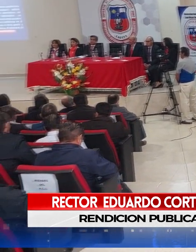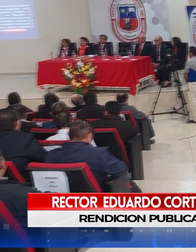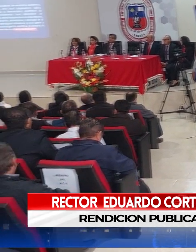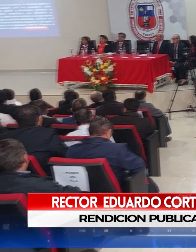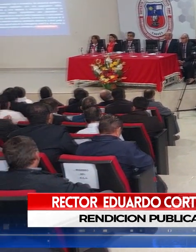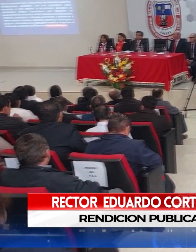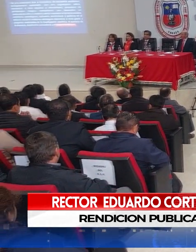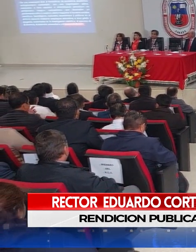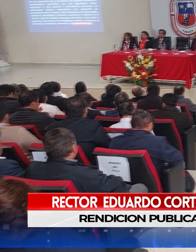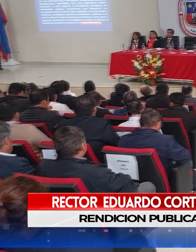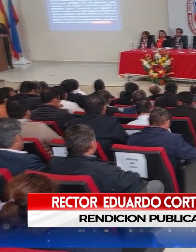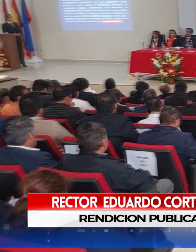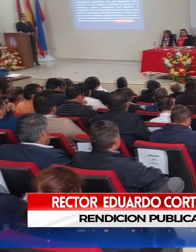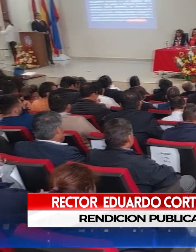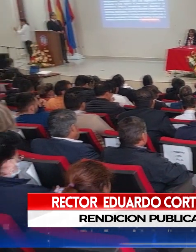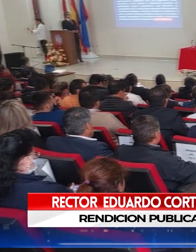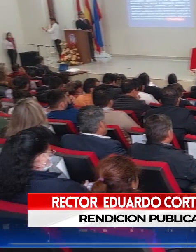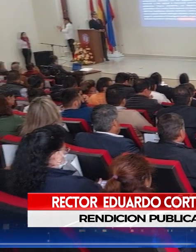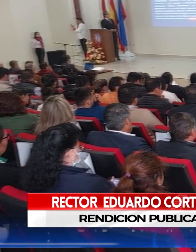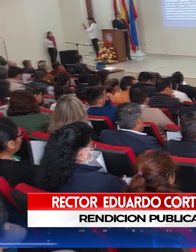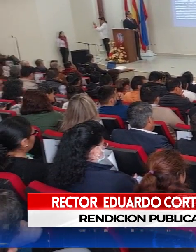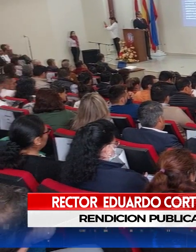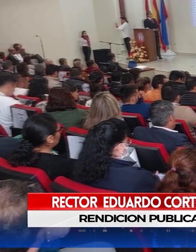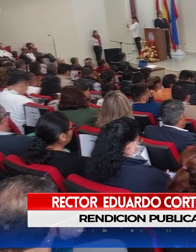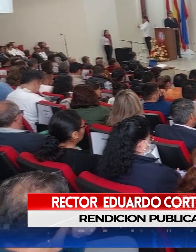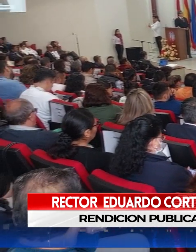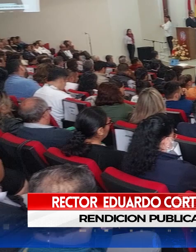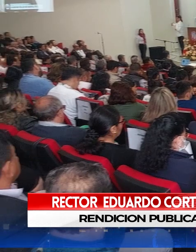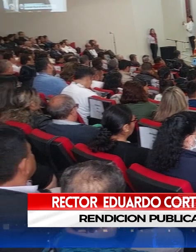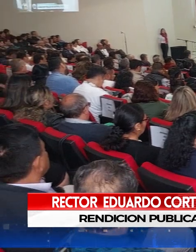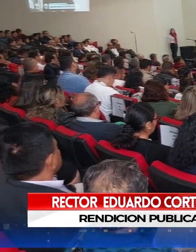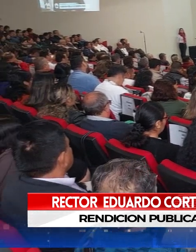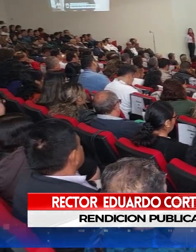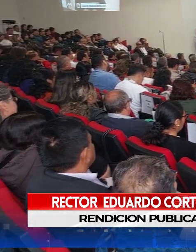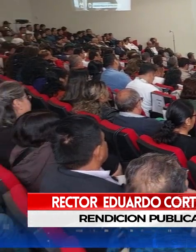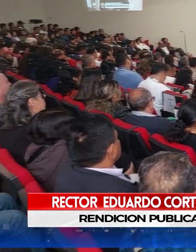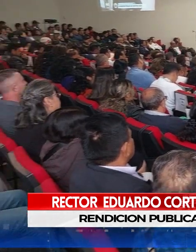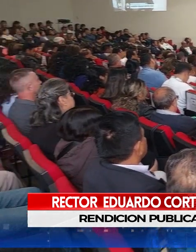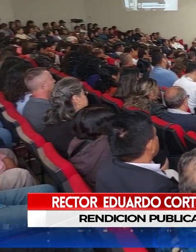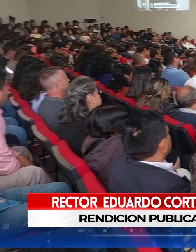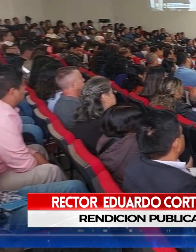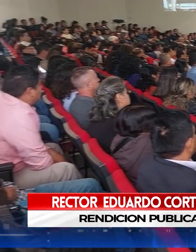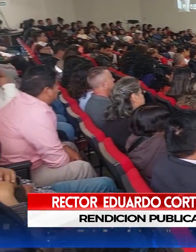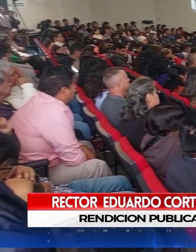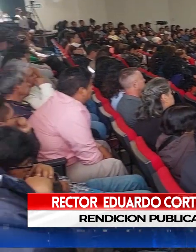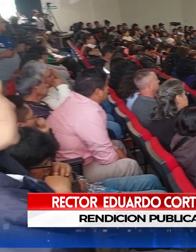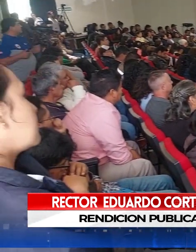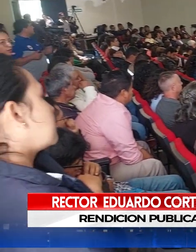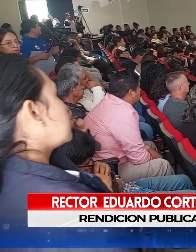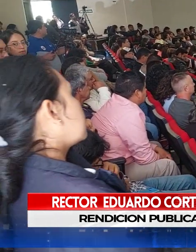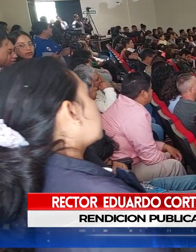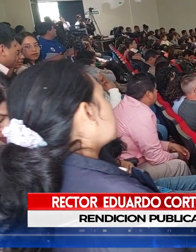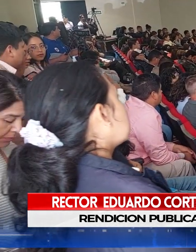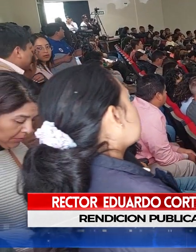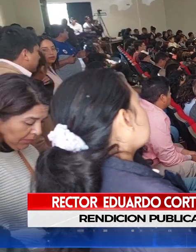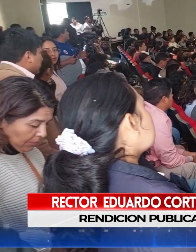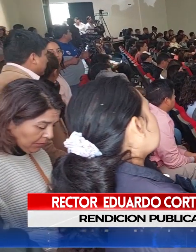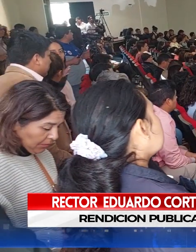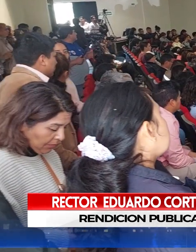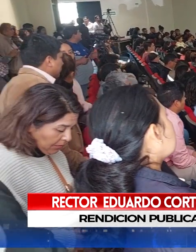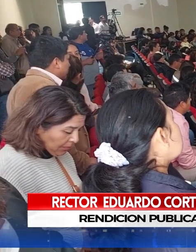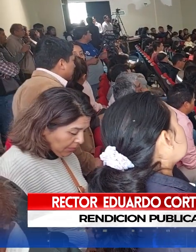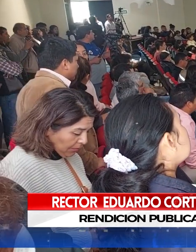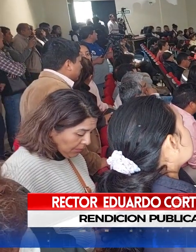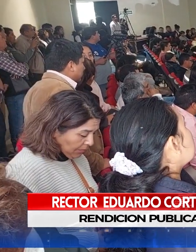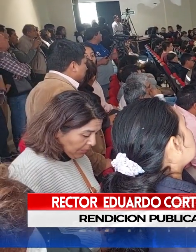ocho modalidades de graduación. Y el año pasado hemos introducido una más que nos está dando excelentes resultados que es la